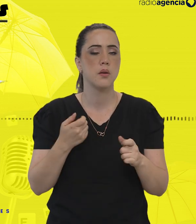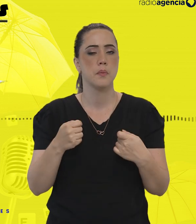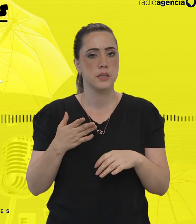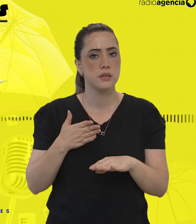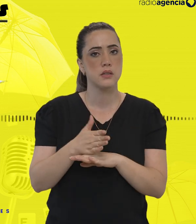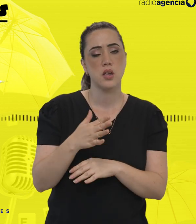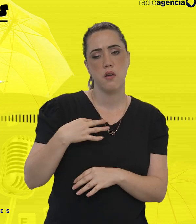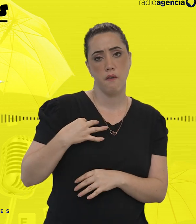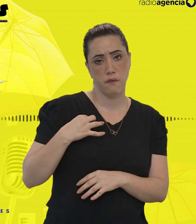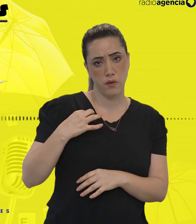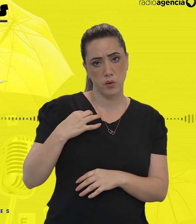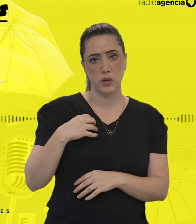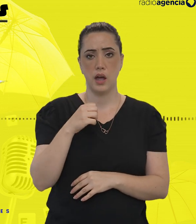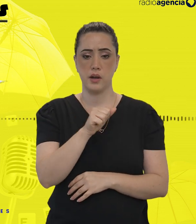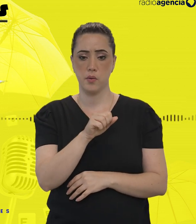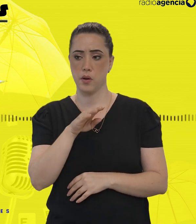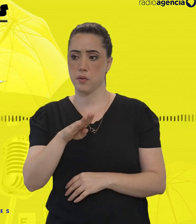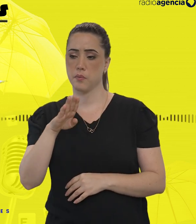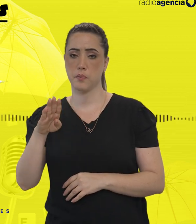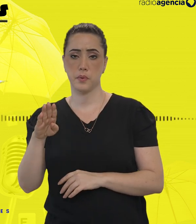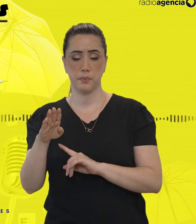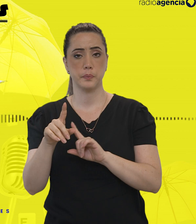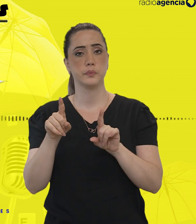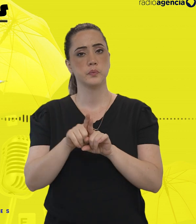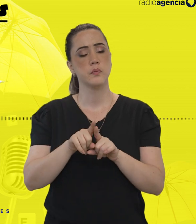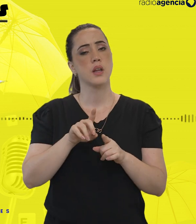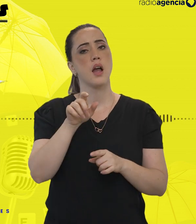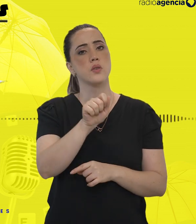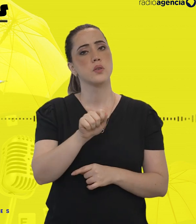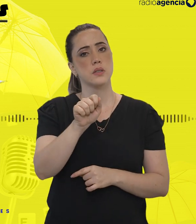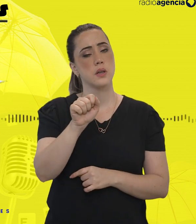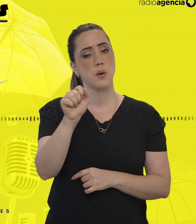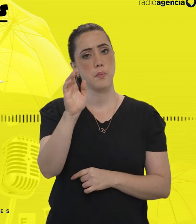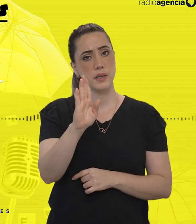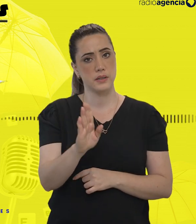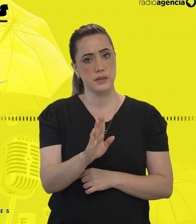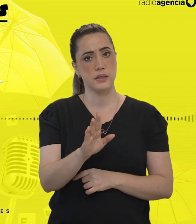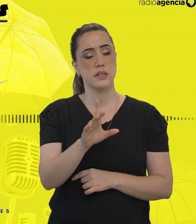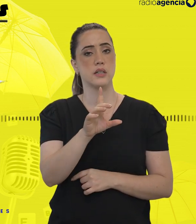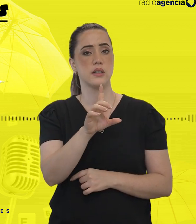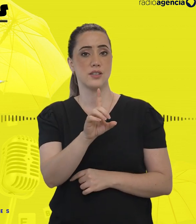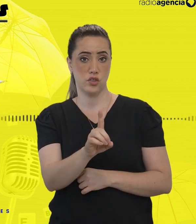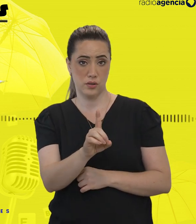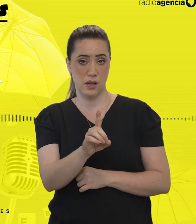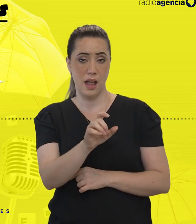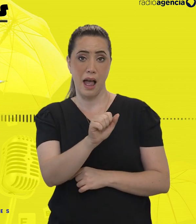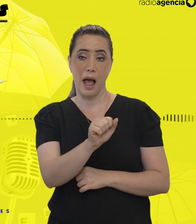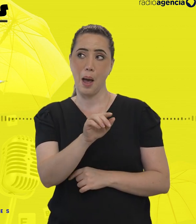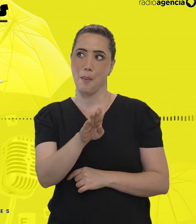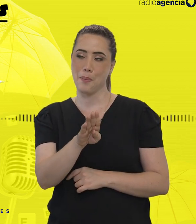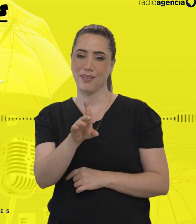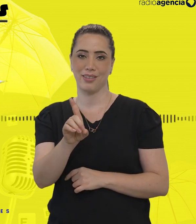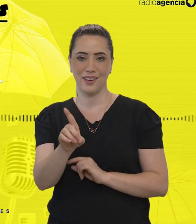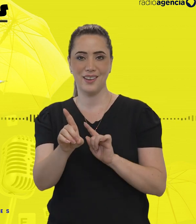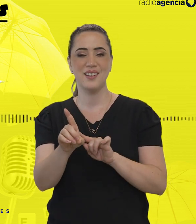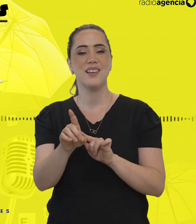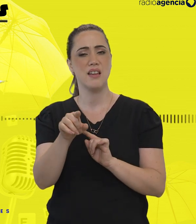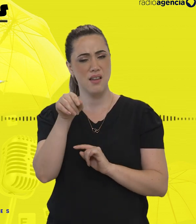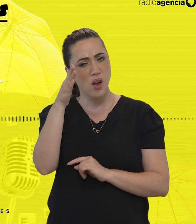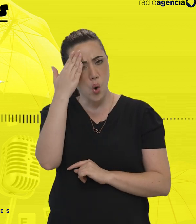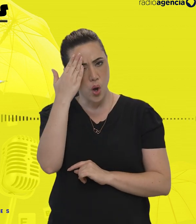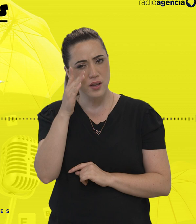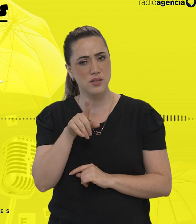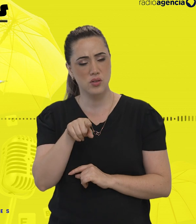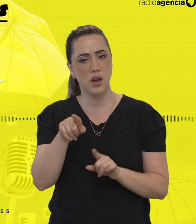voluntariado para a ABD. Esse ABD significa Associação Brasileira de Dislexia. E você deve estar pensando que já sabe o